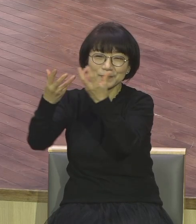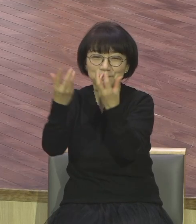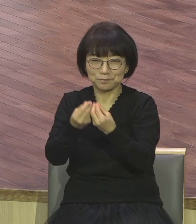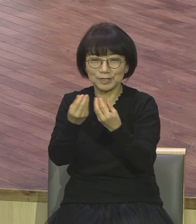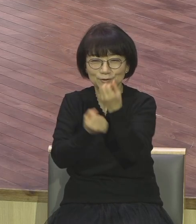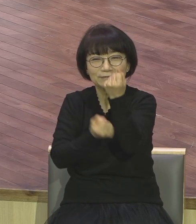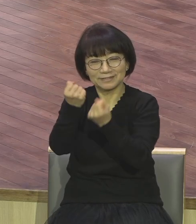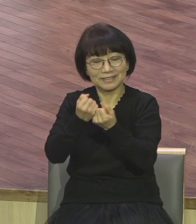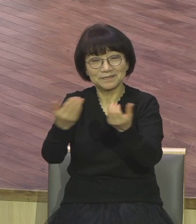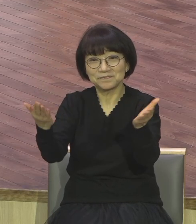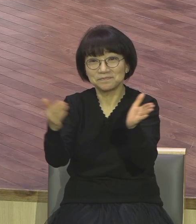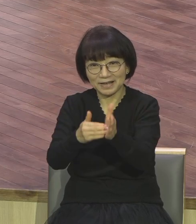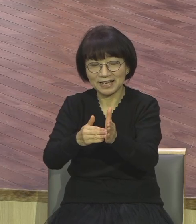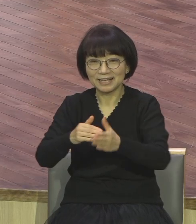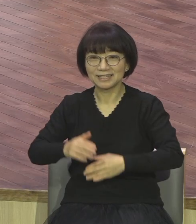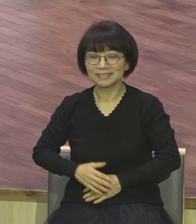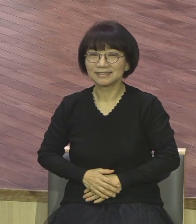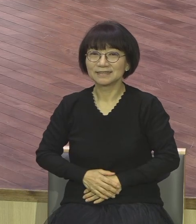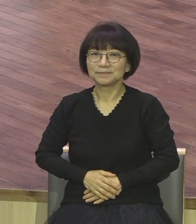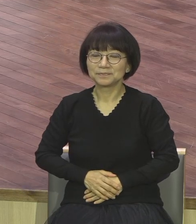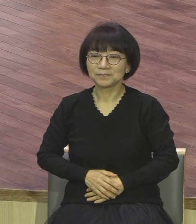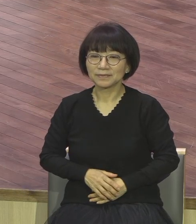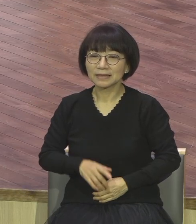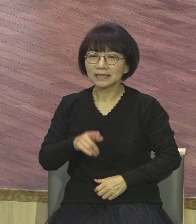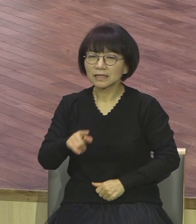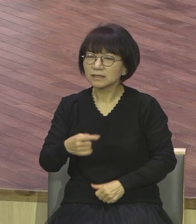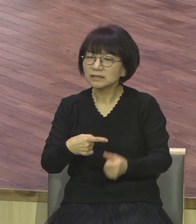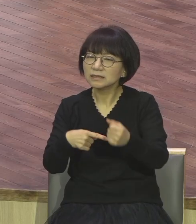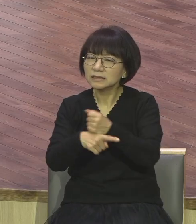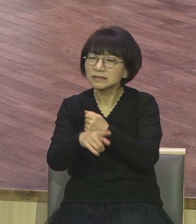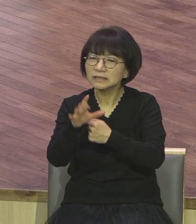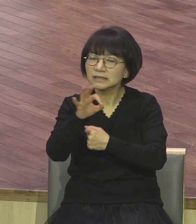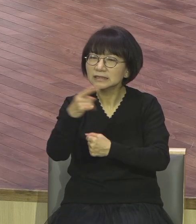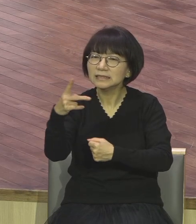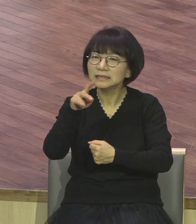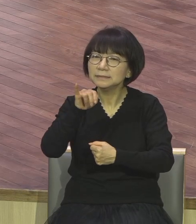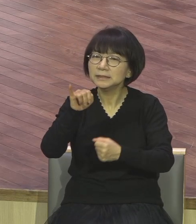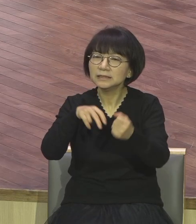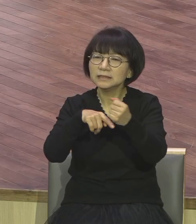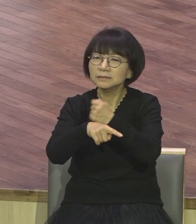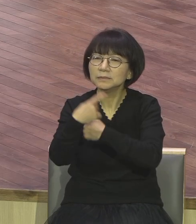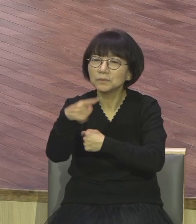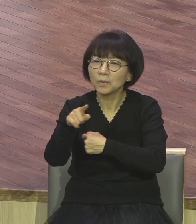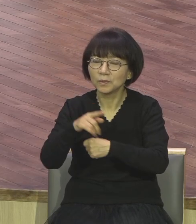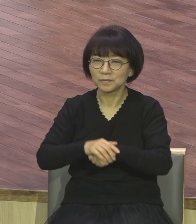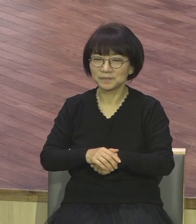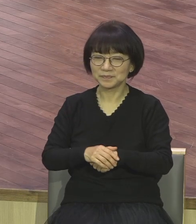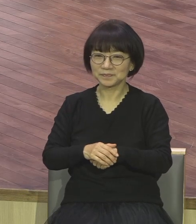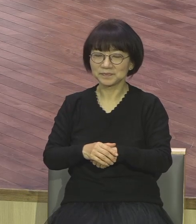예수님께서의 비유의 영적 의미를 본문 36줄 이하에 쫙 설명하고 있어요 무슨 뜻인지